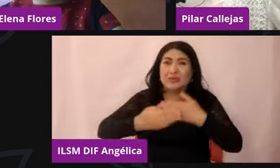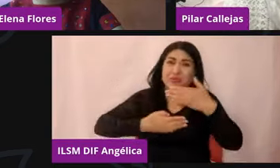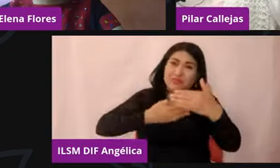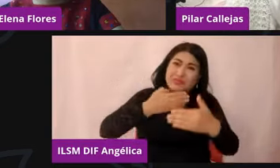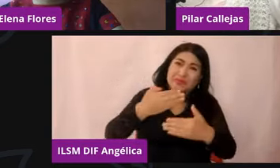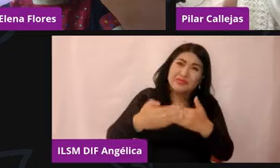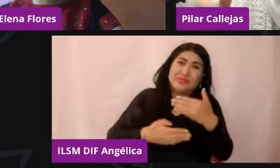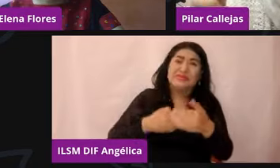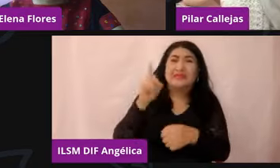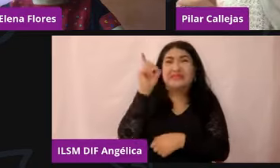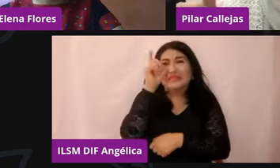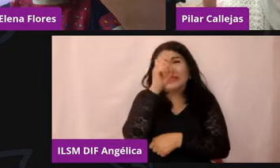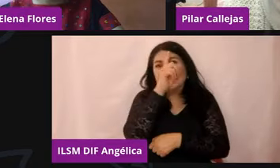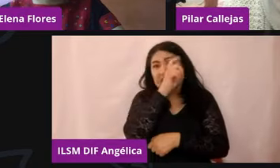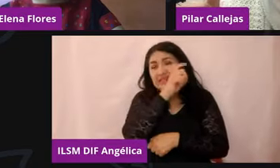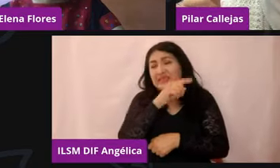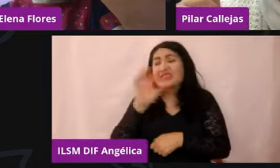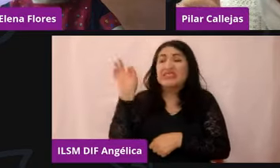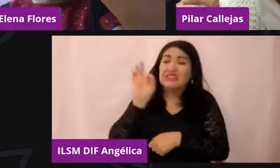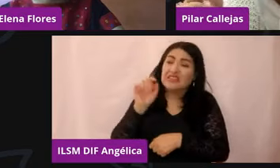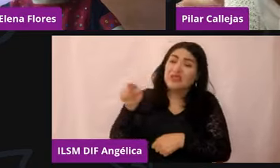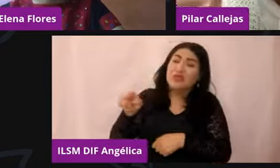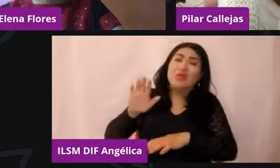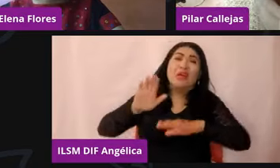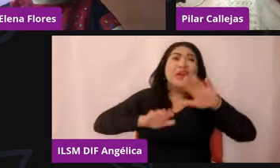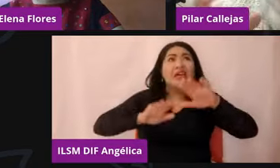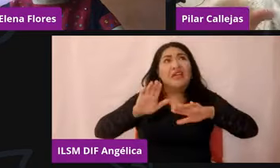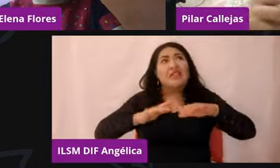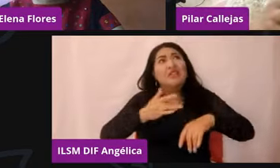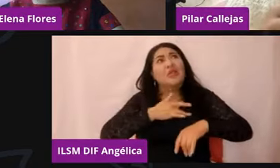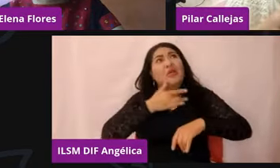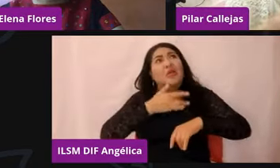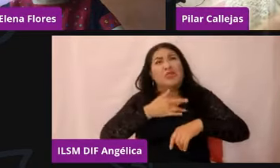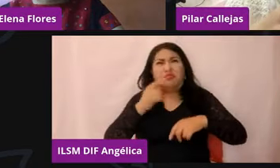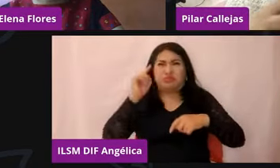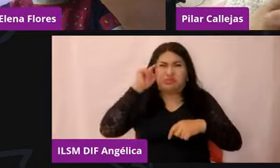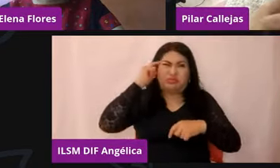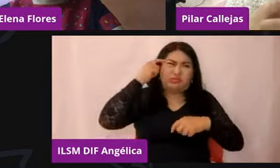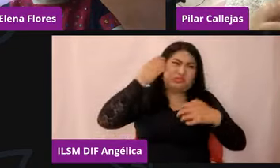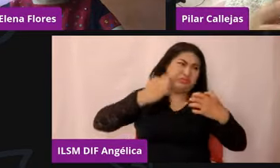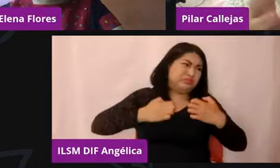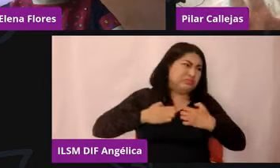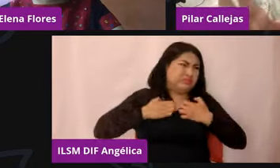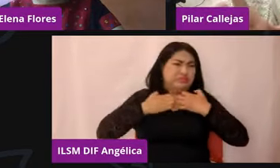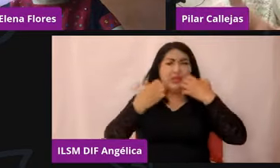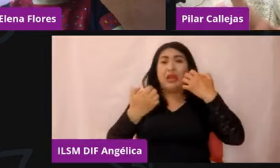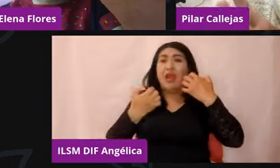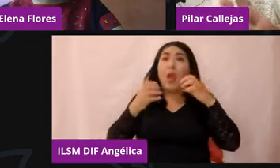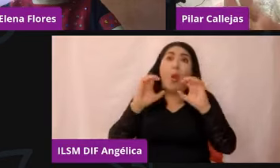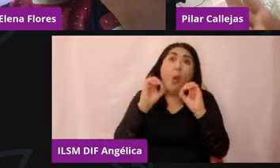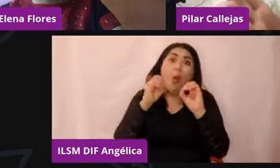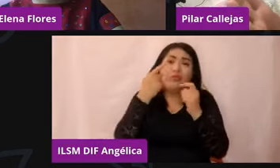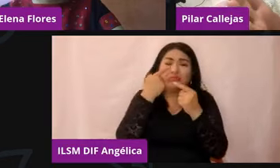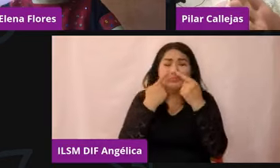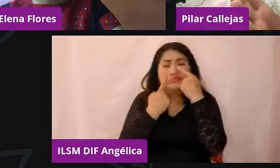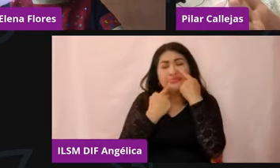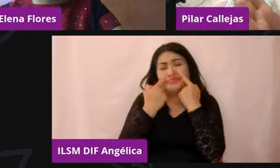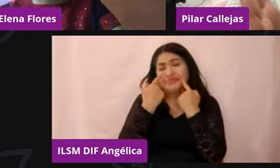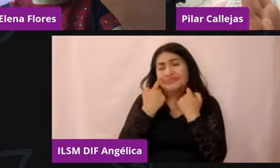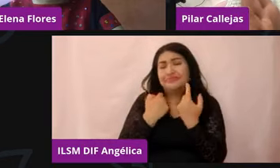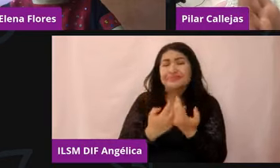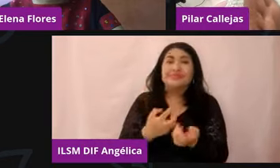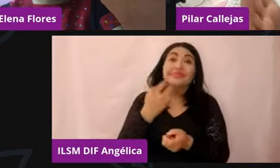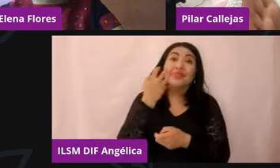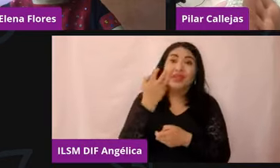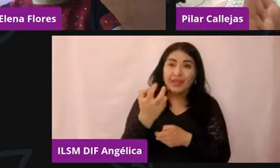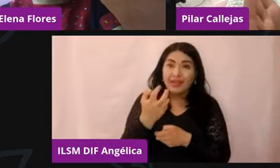te puede hacer enojar, te puede hacer llorar, o sea, como toda esta parte de abrirle al adolescente o al joven,